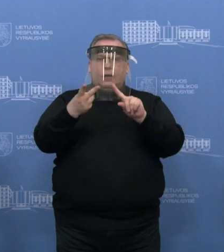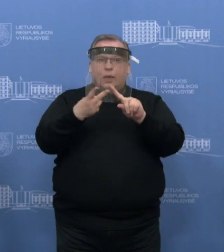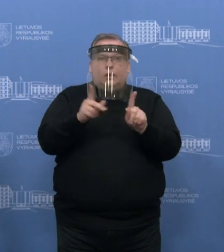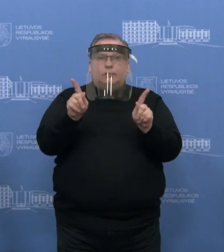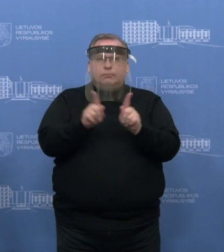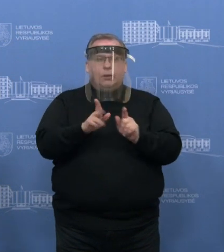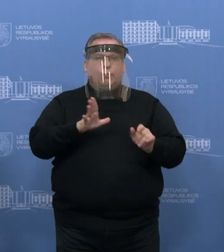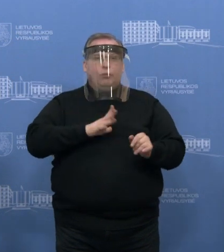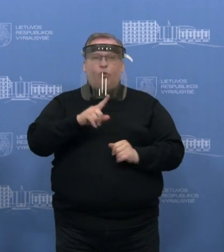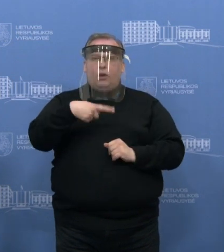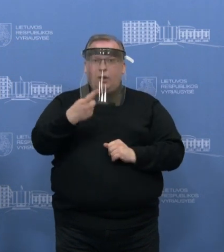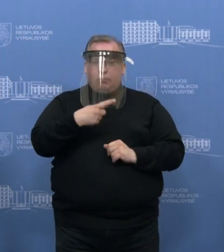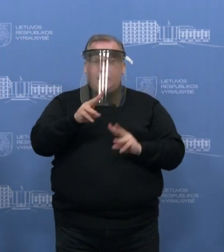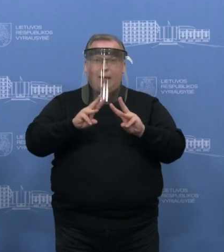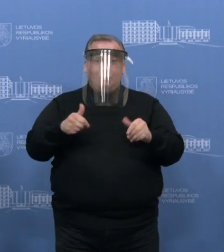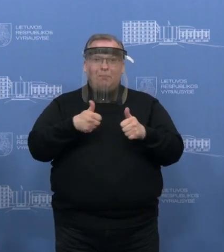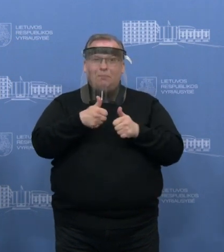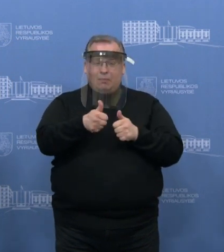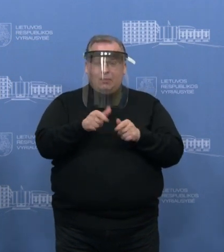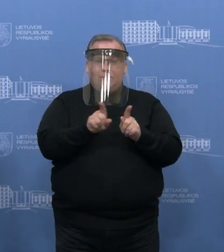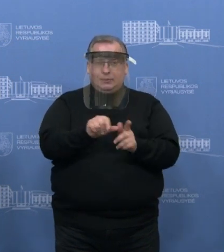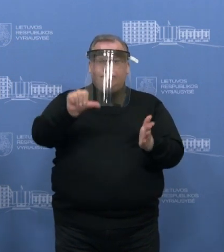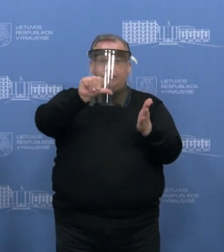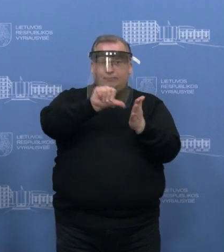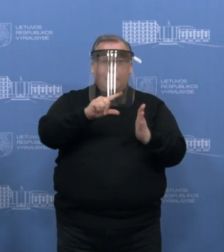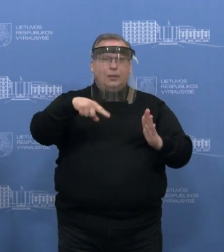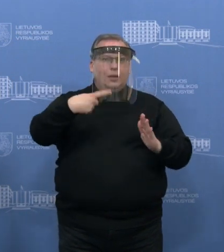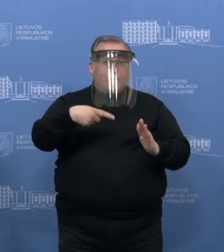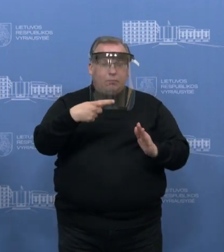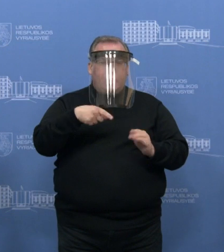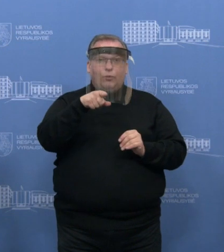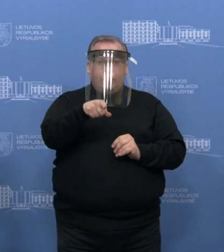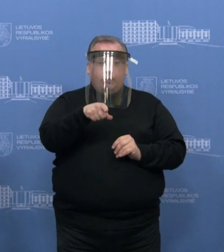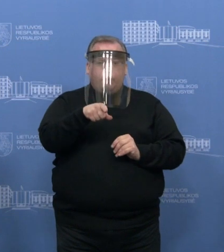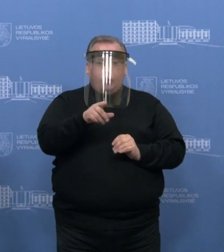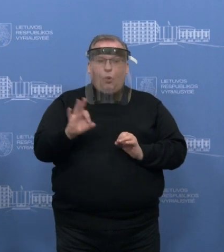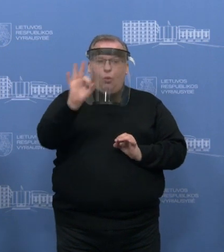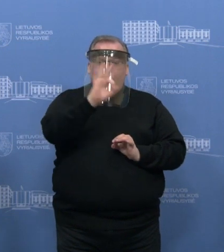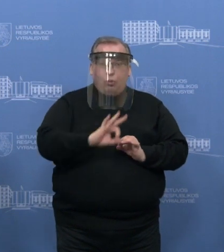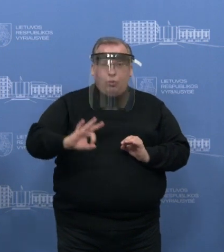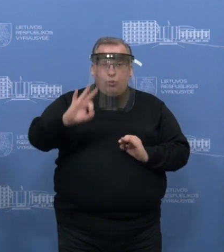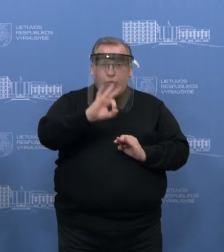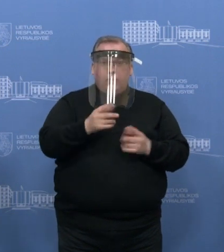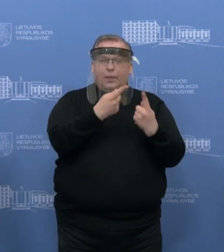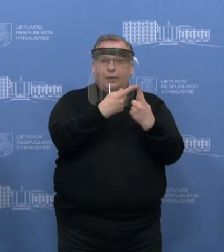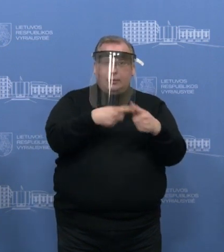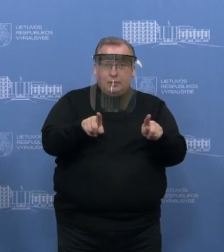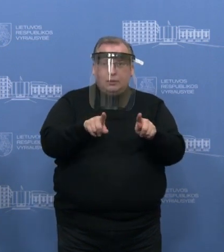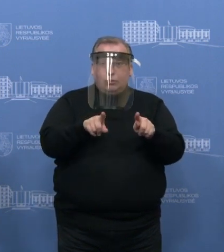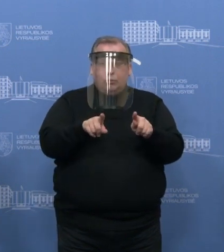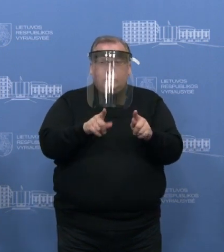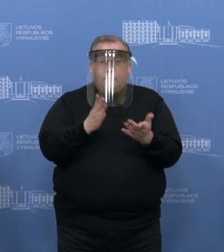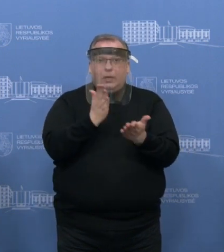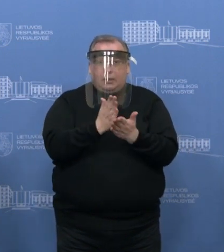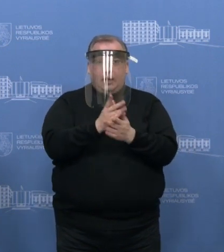šiek tiek užsiminta buvo ir premjero, nežinau, ar kiti minėjo, tiesiog nesipėjame pastebėti. Apie kitas, sakykime, priemonės, tai